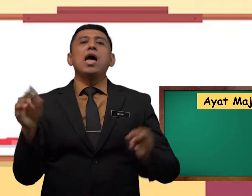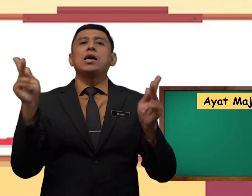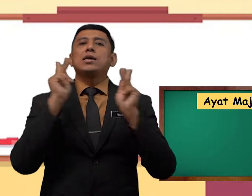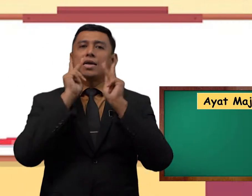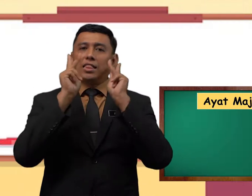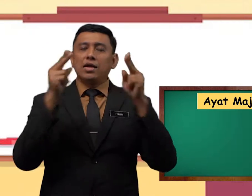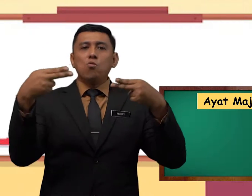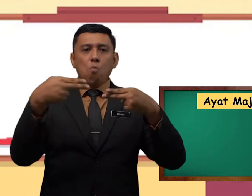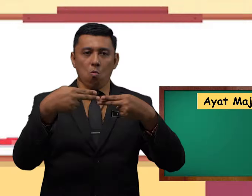kata hubung.